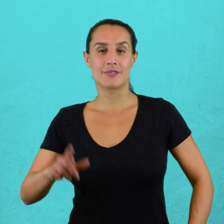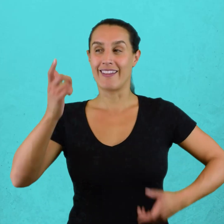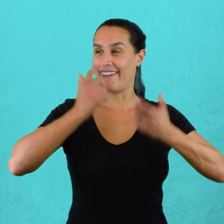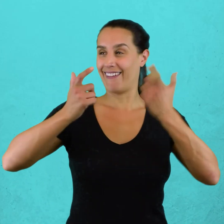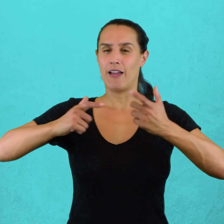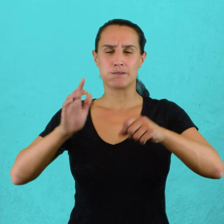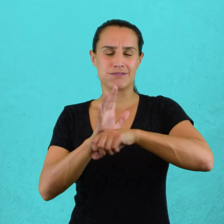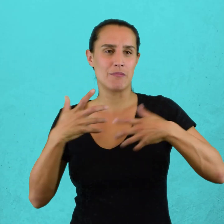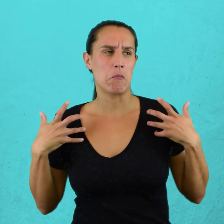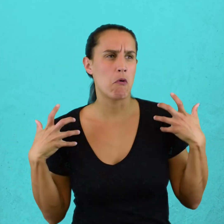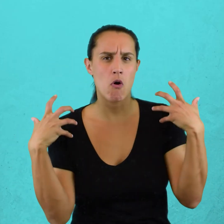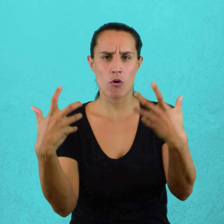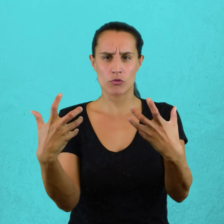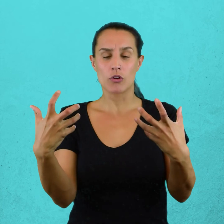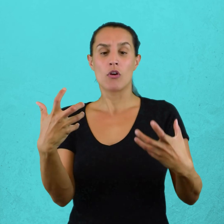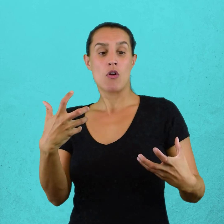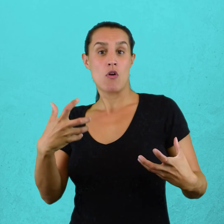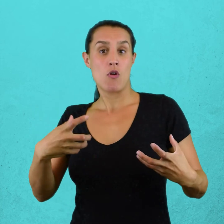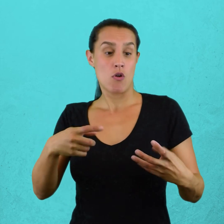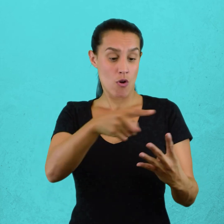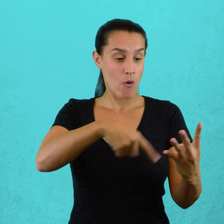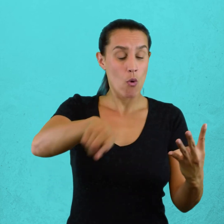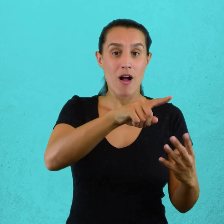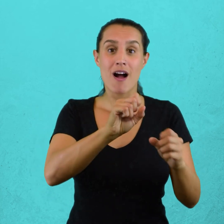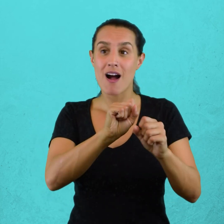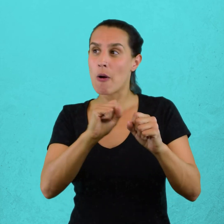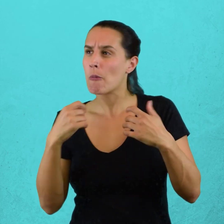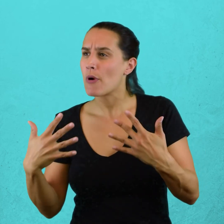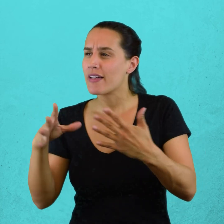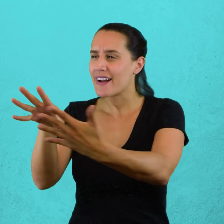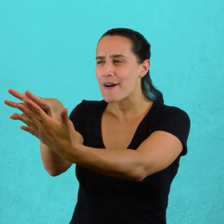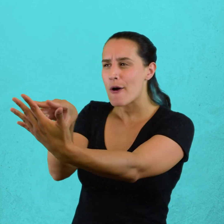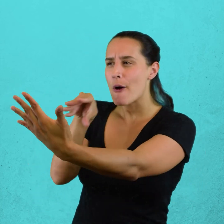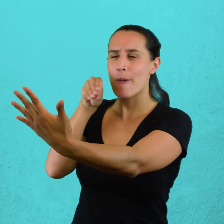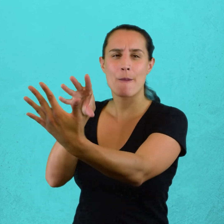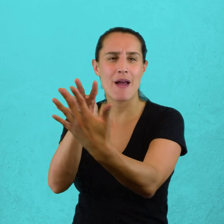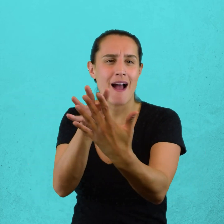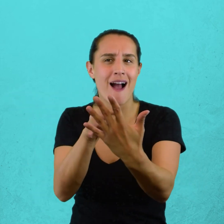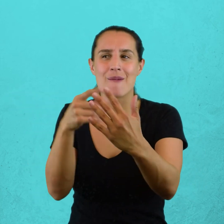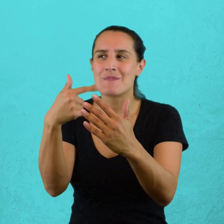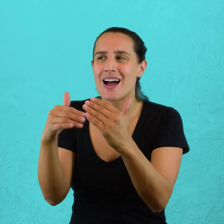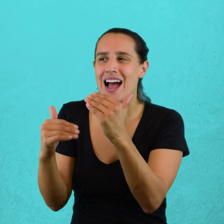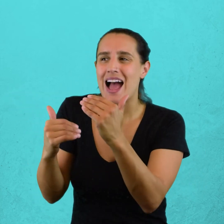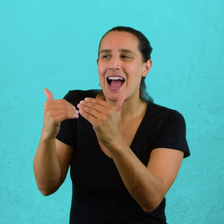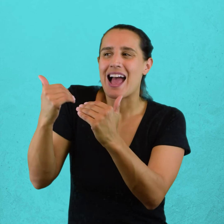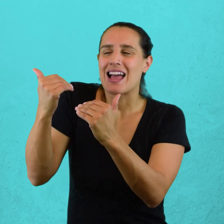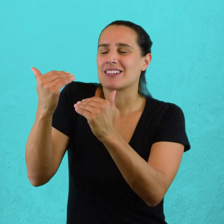Bestial Tenían, en cambio, cierta facultad imitativa, pero no se pudo